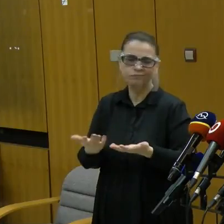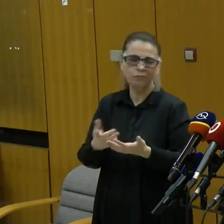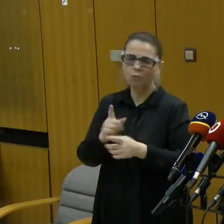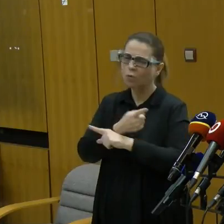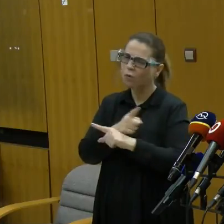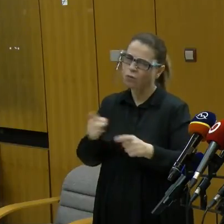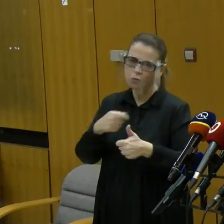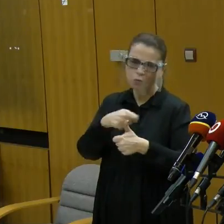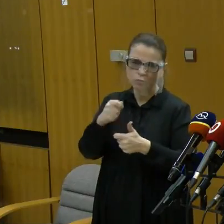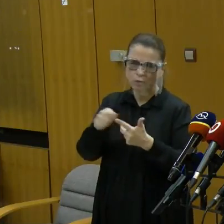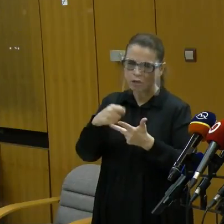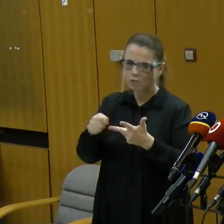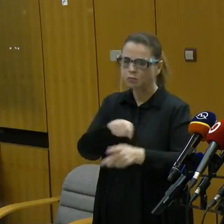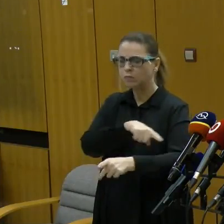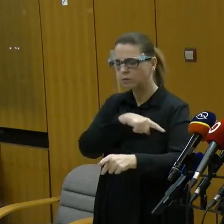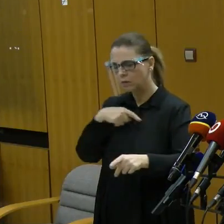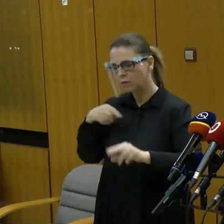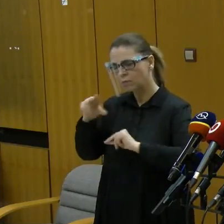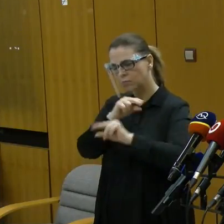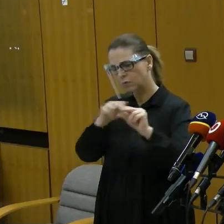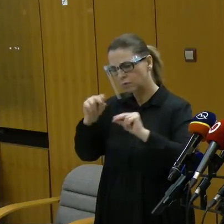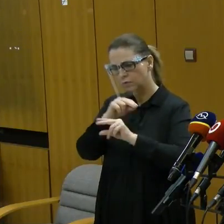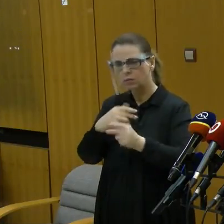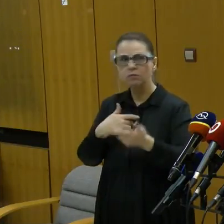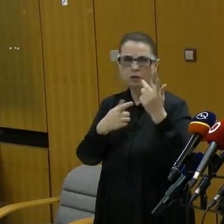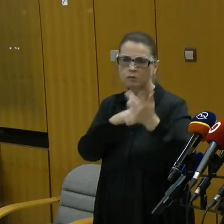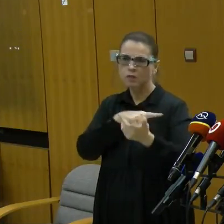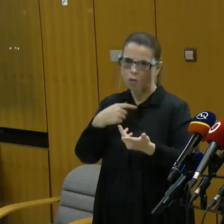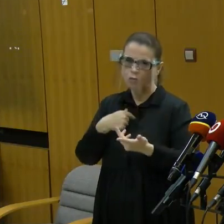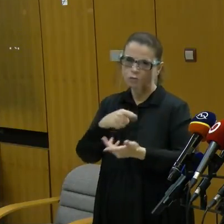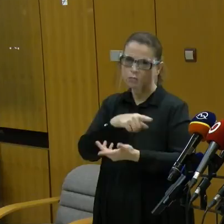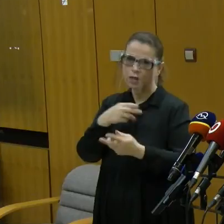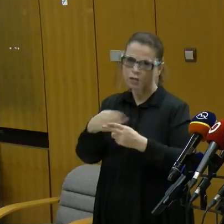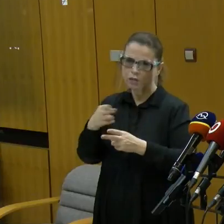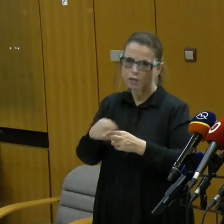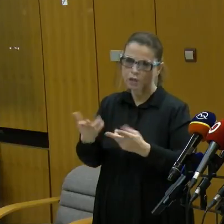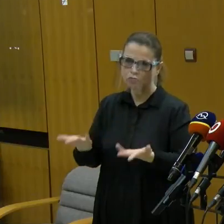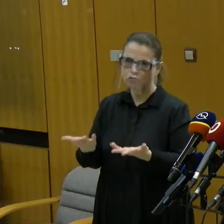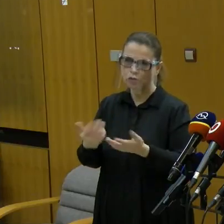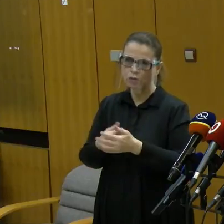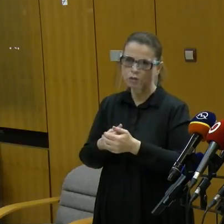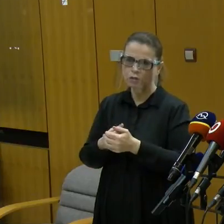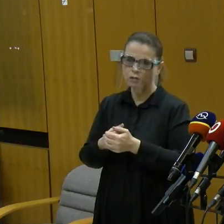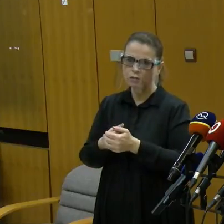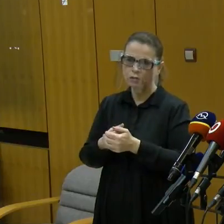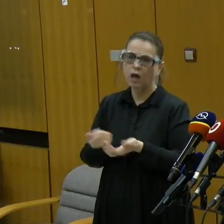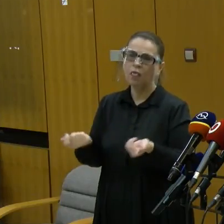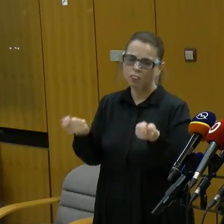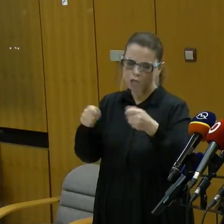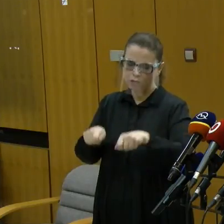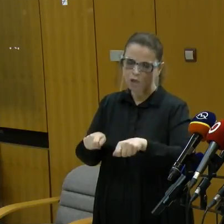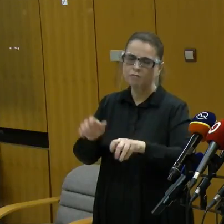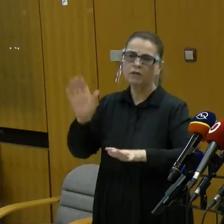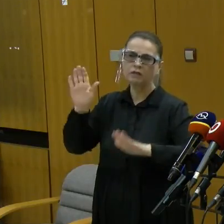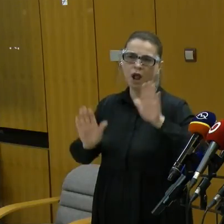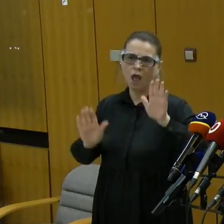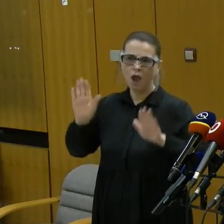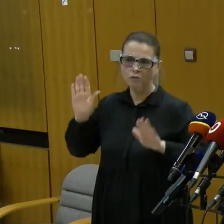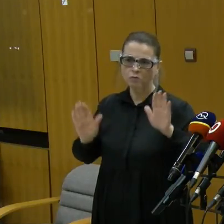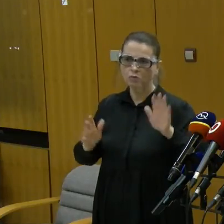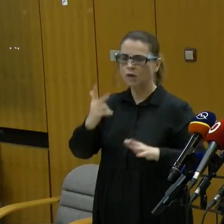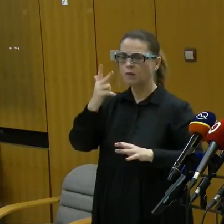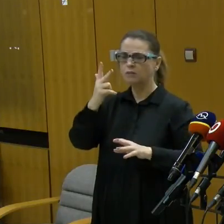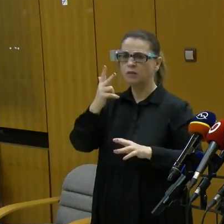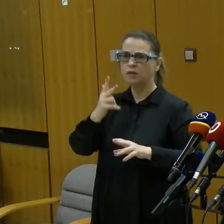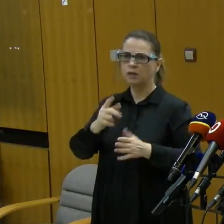argumenty, dlho sa o tom diskutovalo, však dlho sme to riešili a na záver sa potom hlasovalo za tri